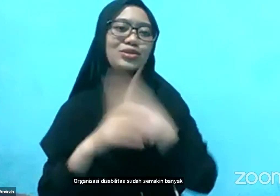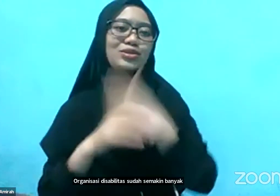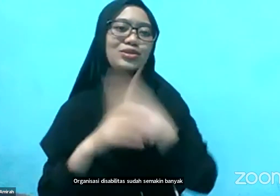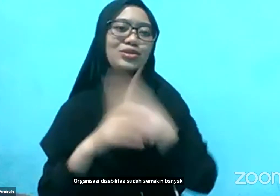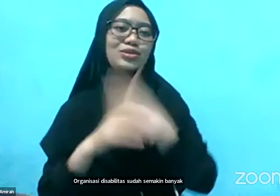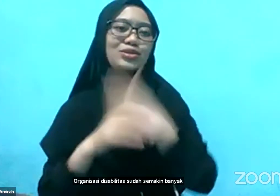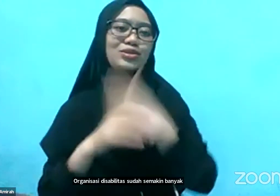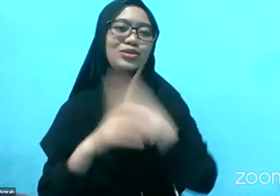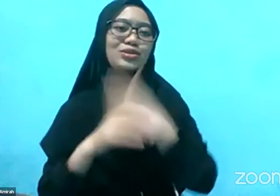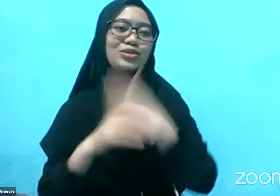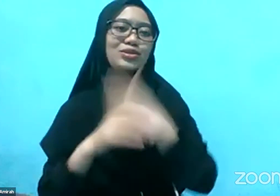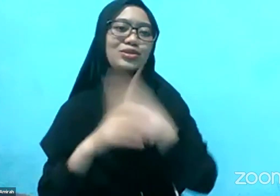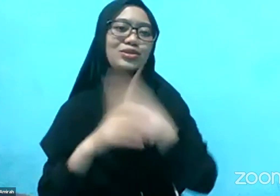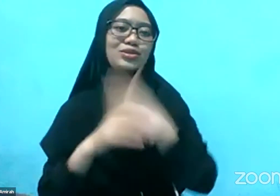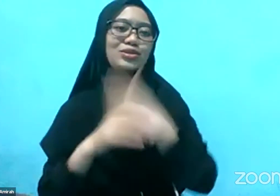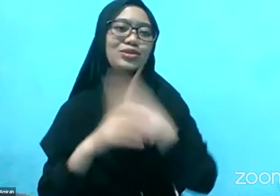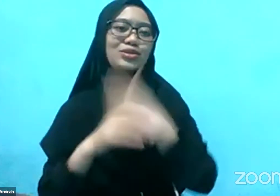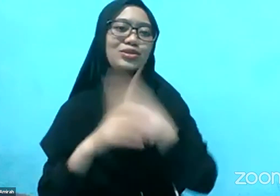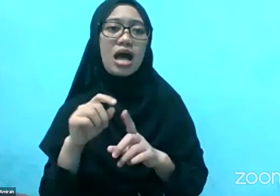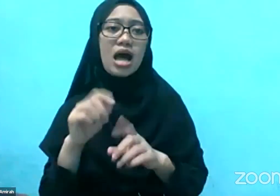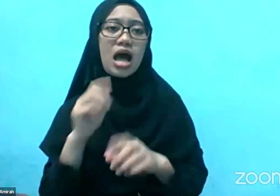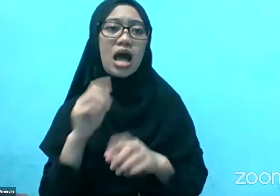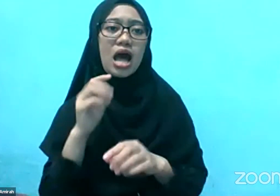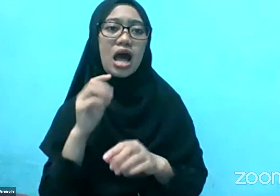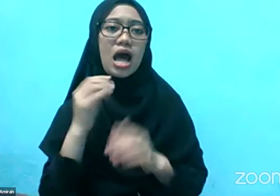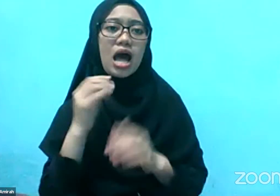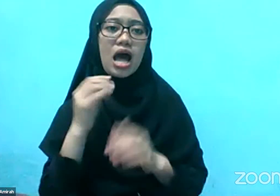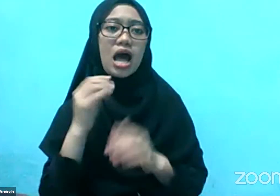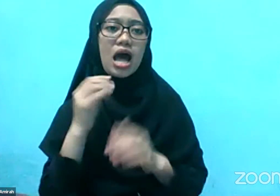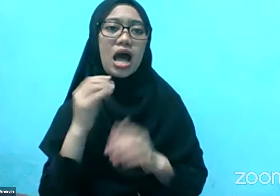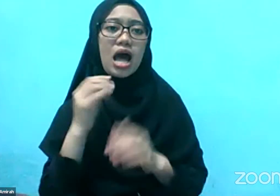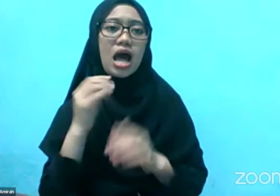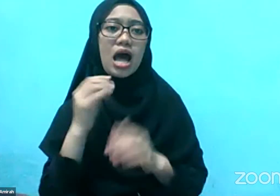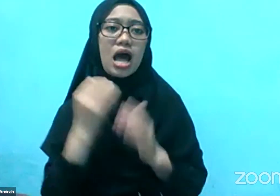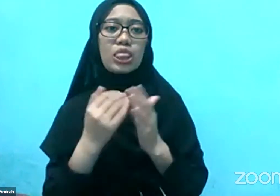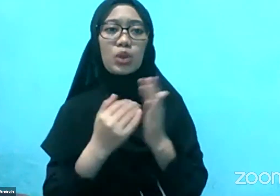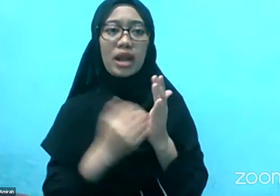Belum Semua Jujur saya juga belum baca